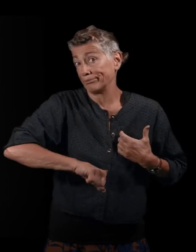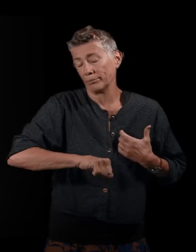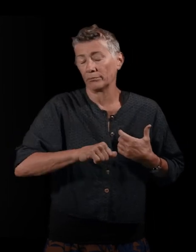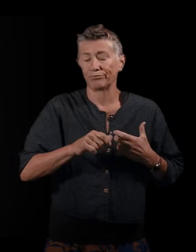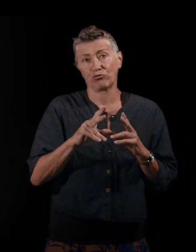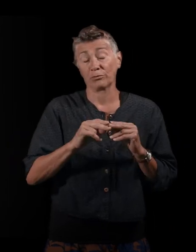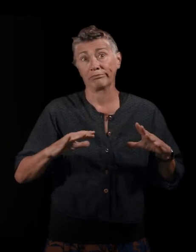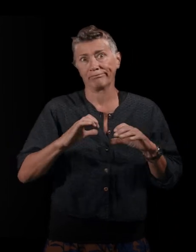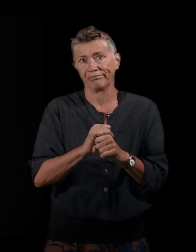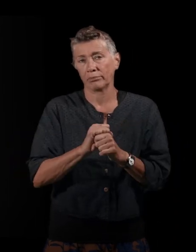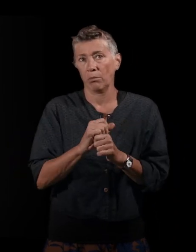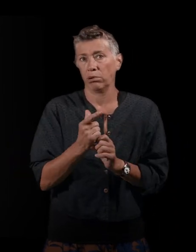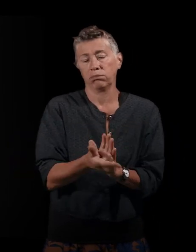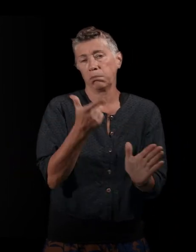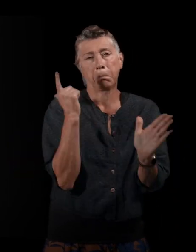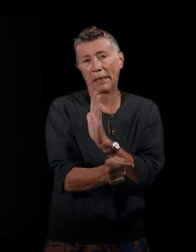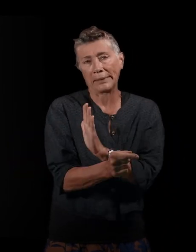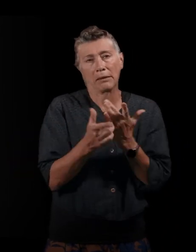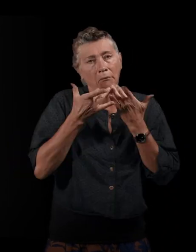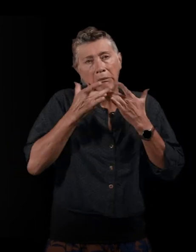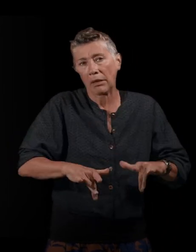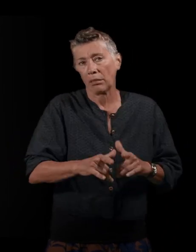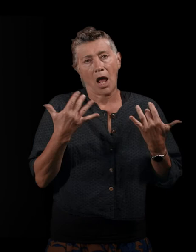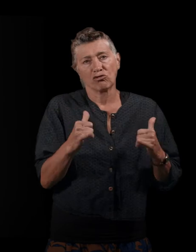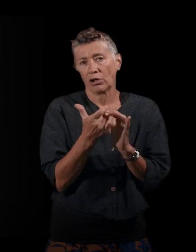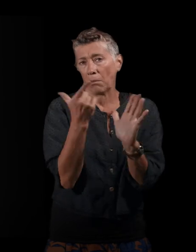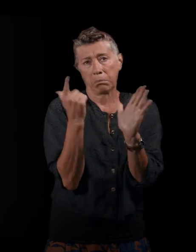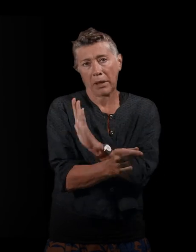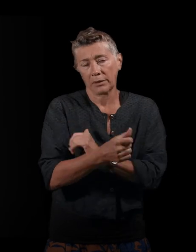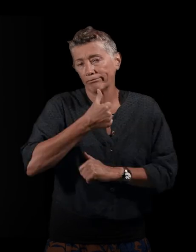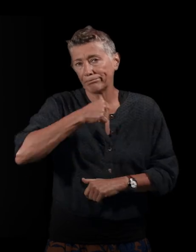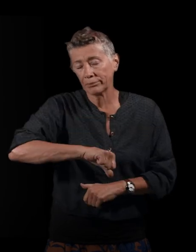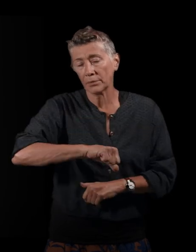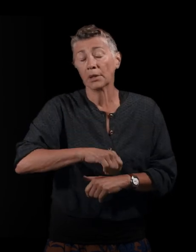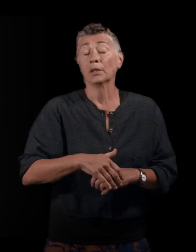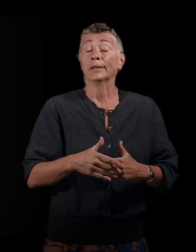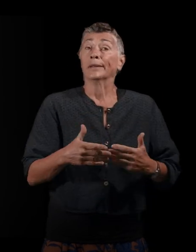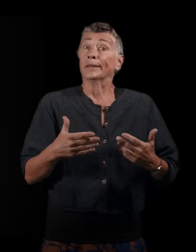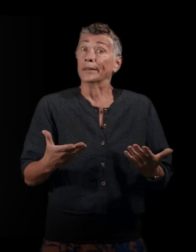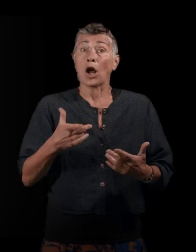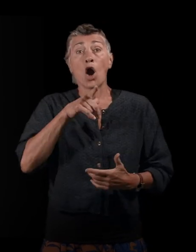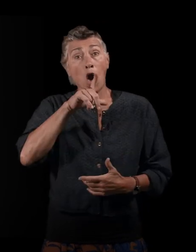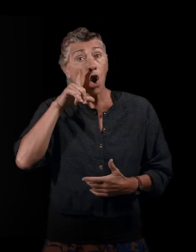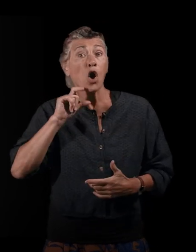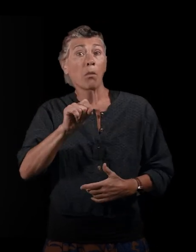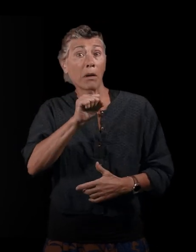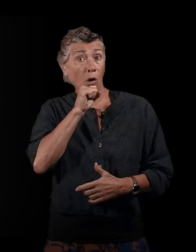brièvement, mais de partir. Et ils vont devoir, en tout cas, mes grands-parents vont devoir laisser, comme